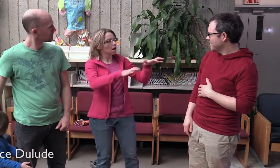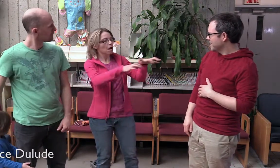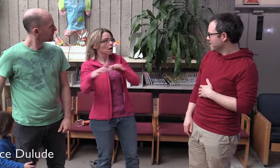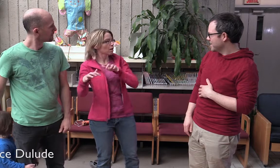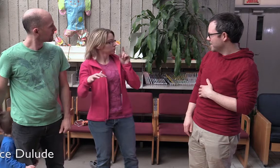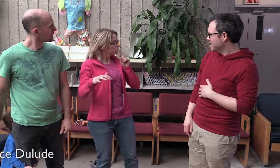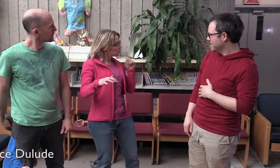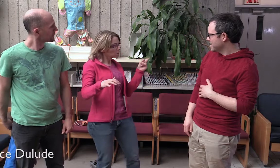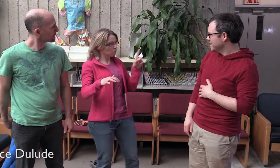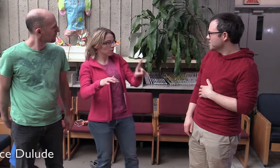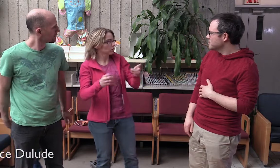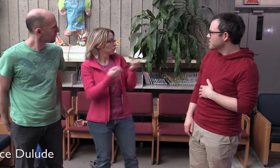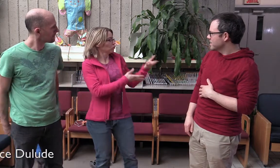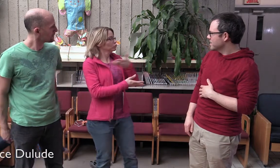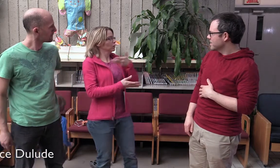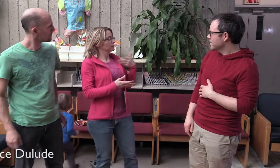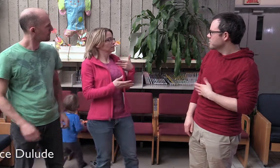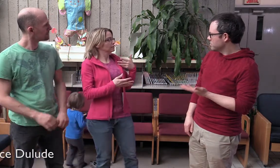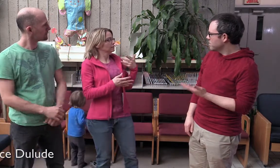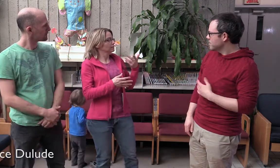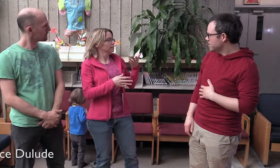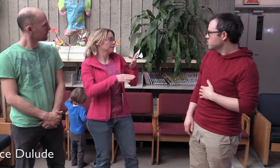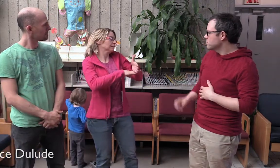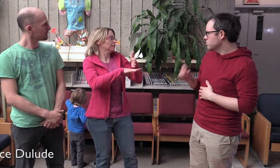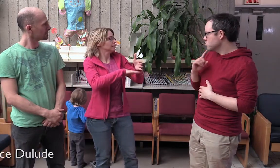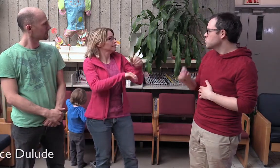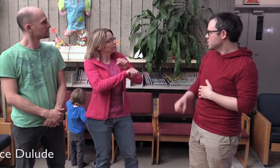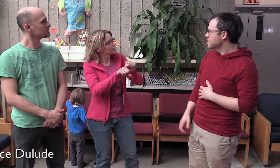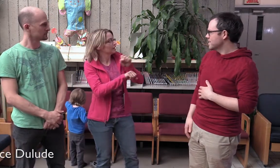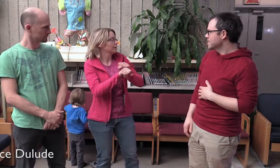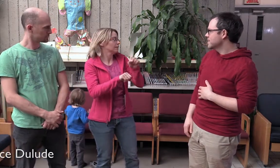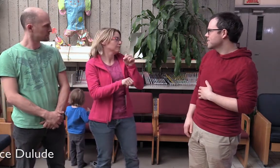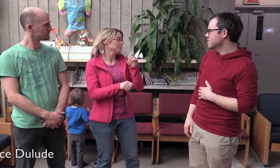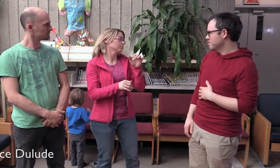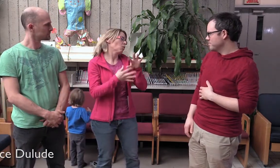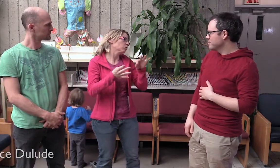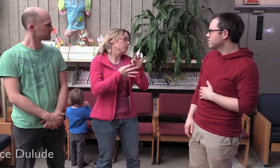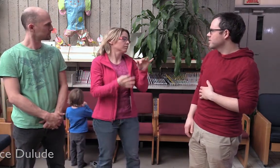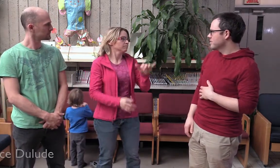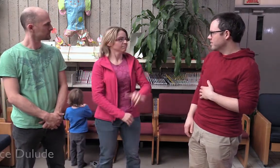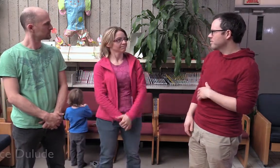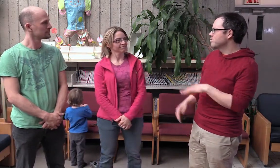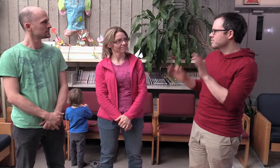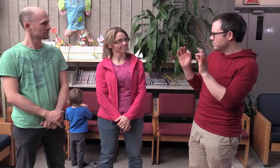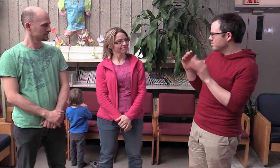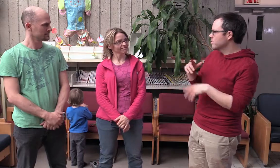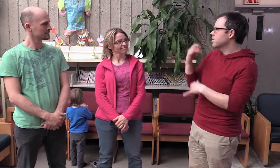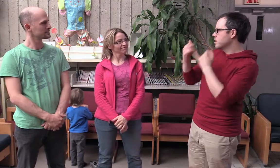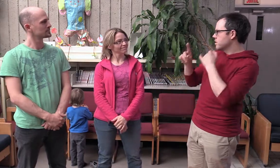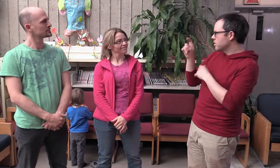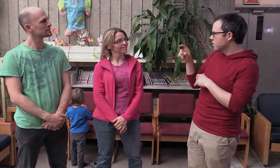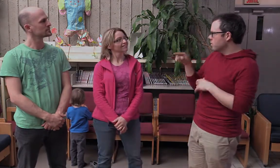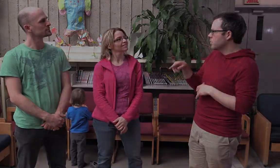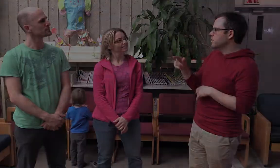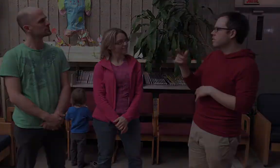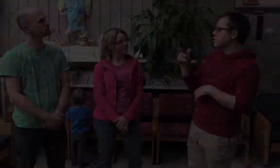ici. Puis aussi, bien, de permettre à nos enfants de participer au même titre que les autres enfants, tendant une activité du quartier, je trouve ça super. C